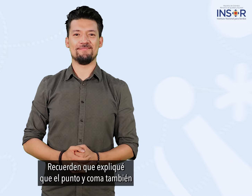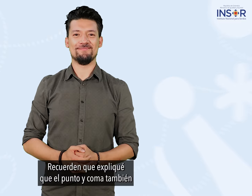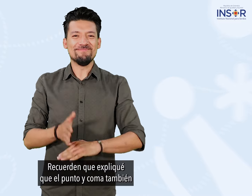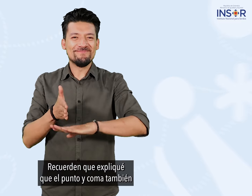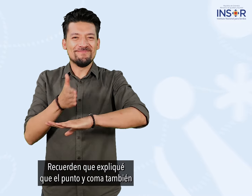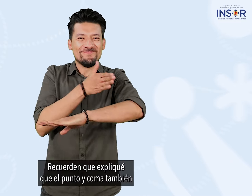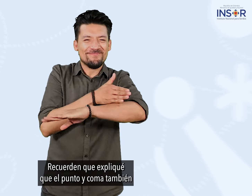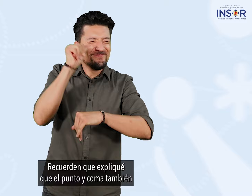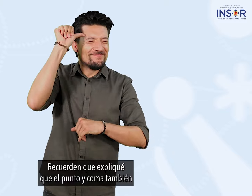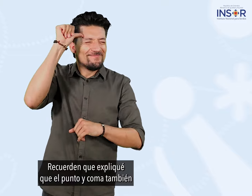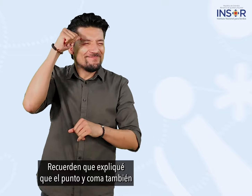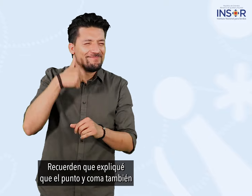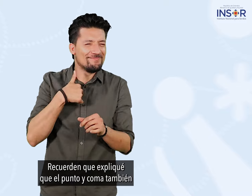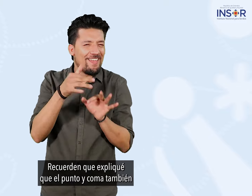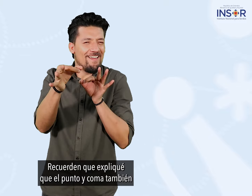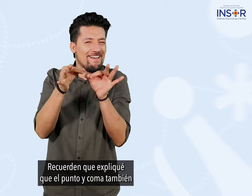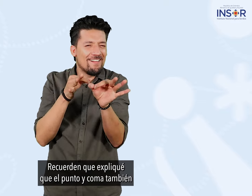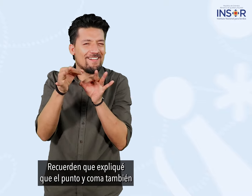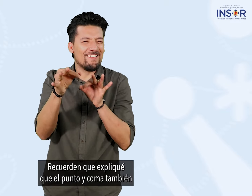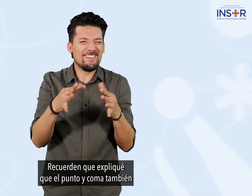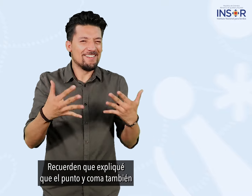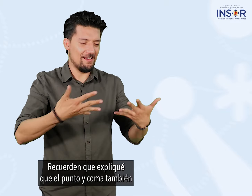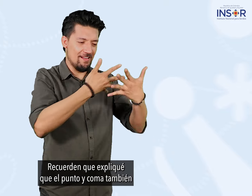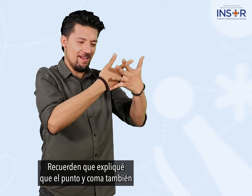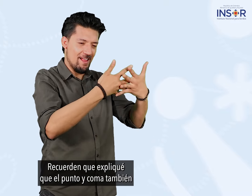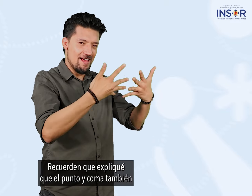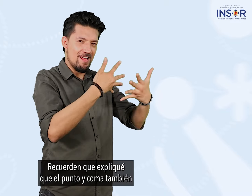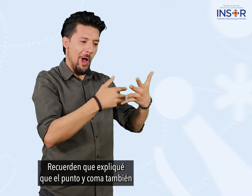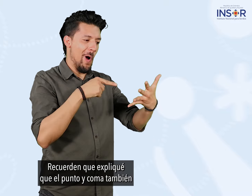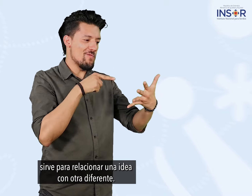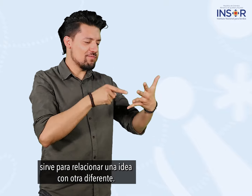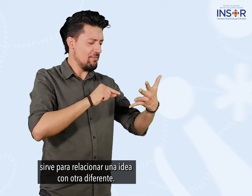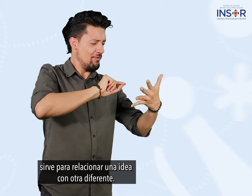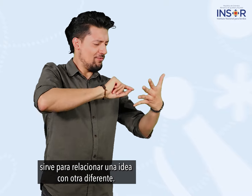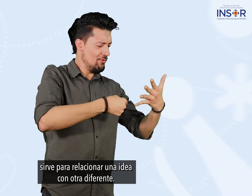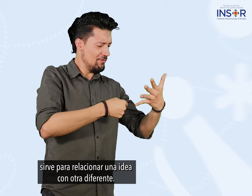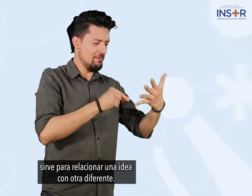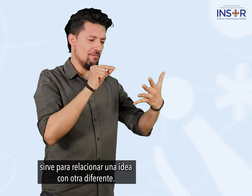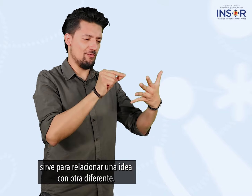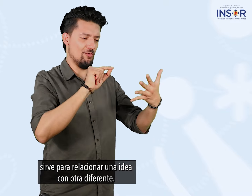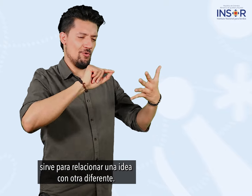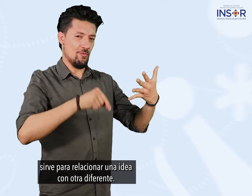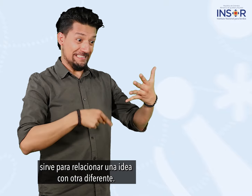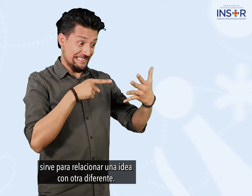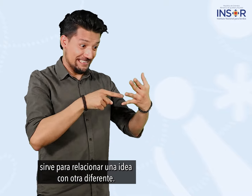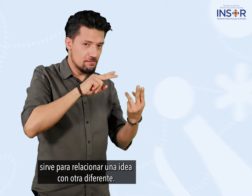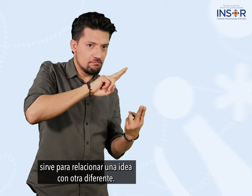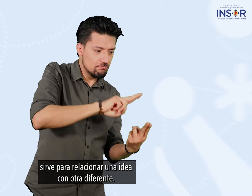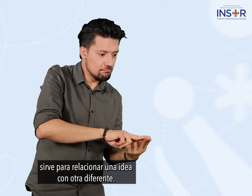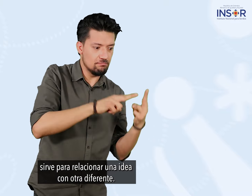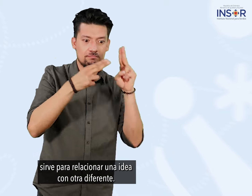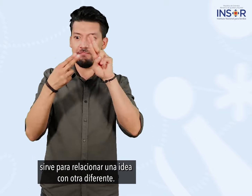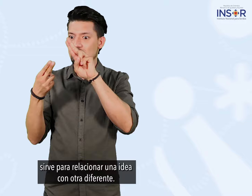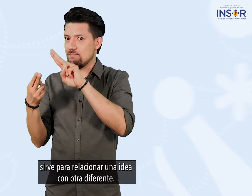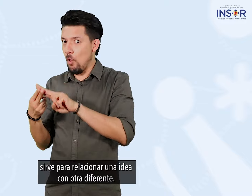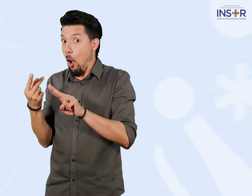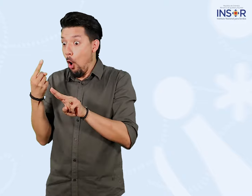recuerden que explique que el punto y coma también sirve para relacionar una idea con otra diferente